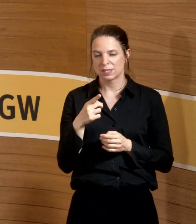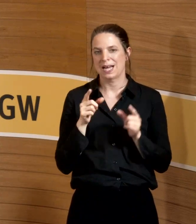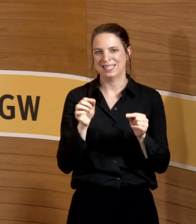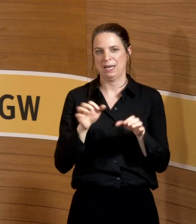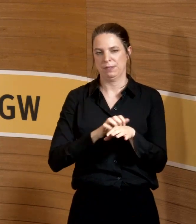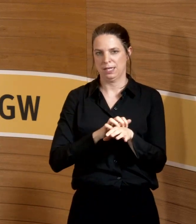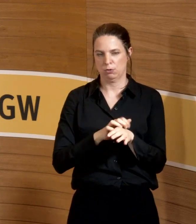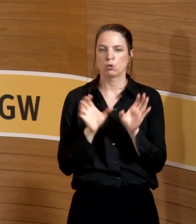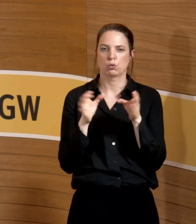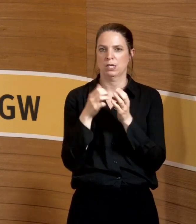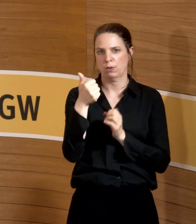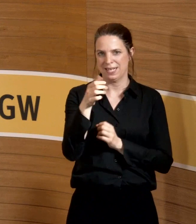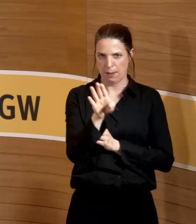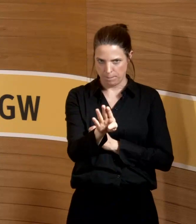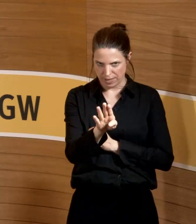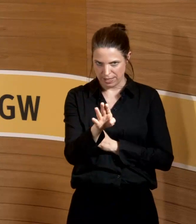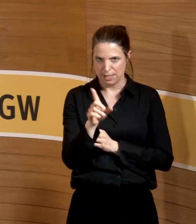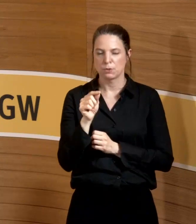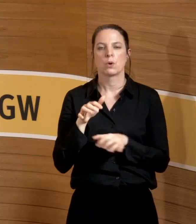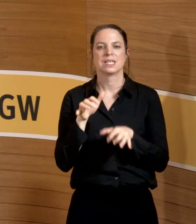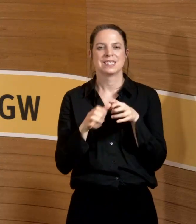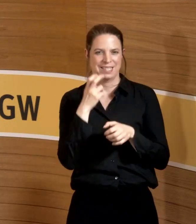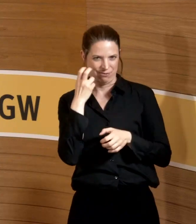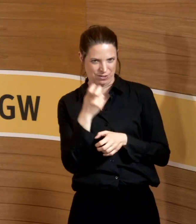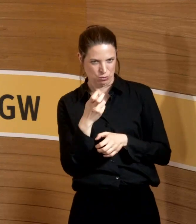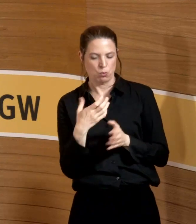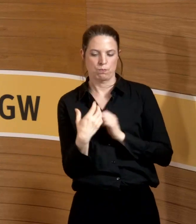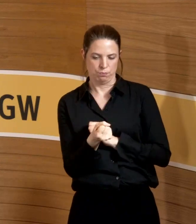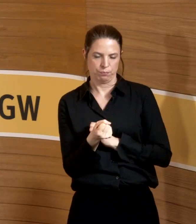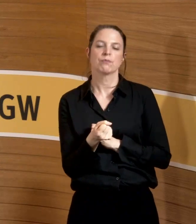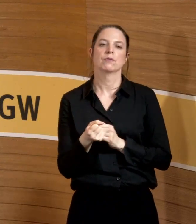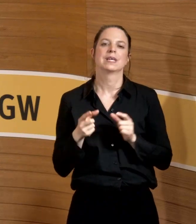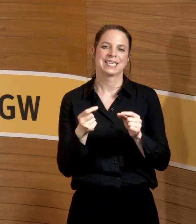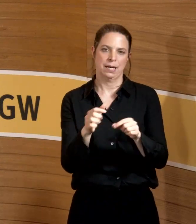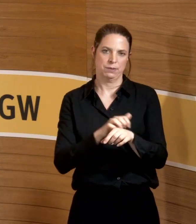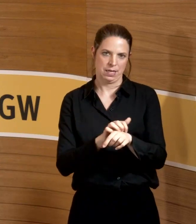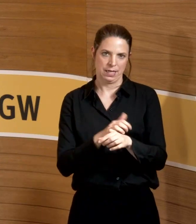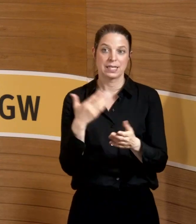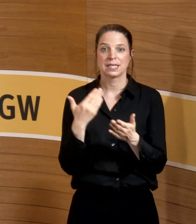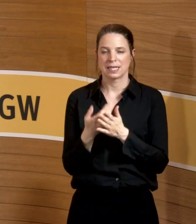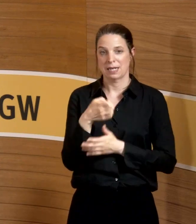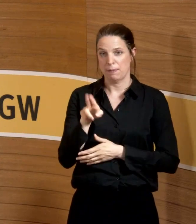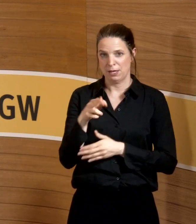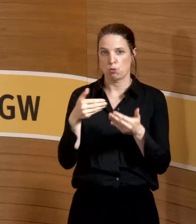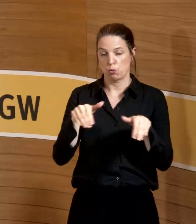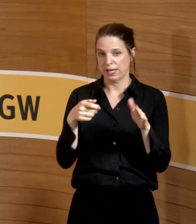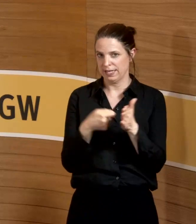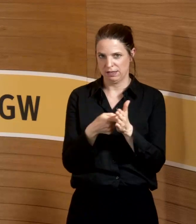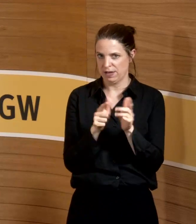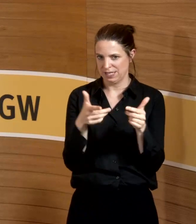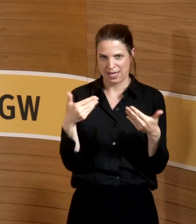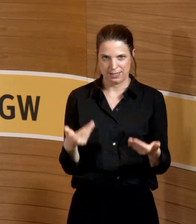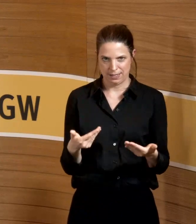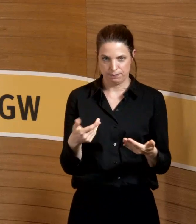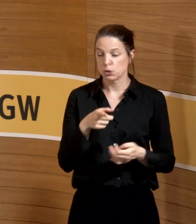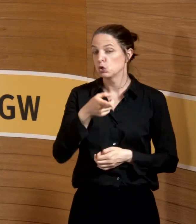1b, also im Tierversuch Kanzerogen, eingestuft. In der EU gibt es deswegen keinen Grenzwert. In Deutschland ist das anders.